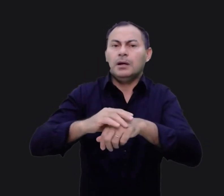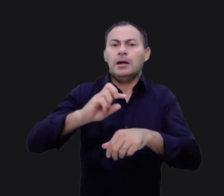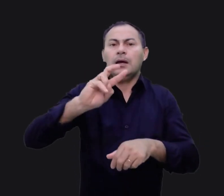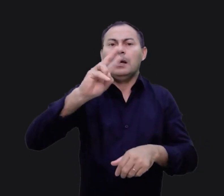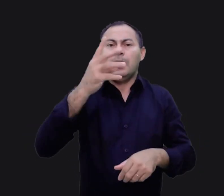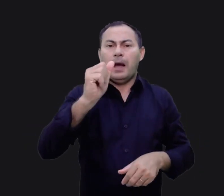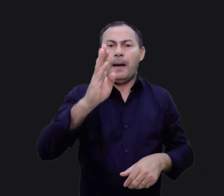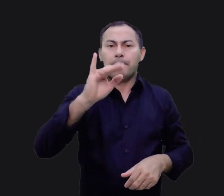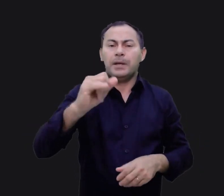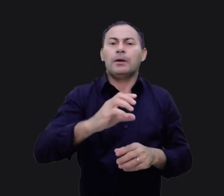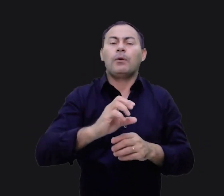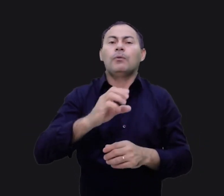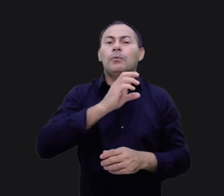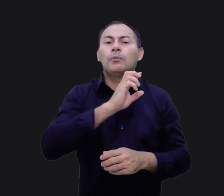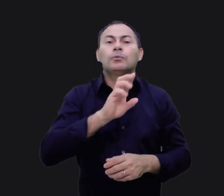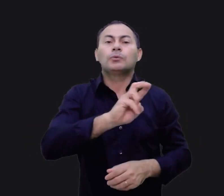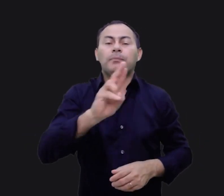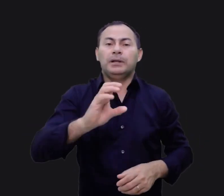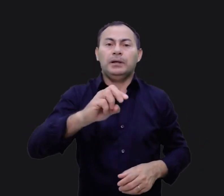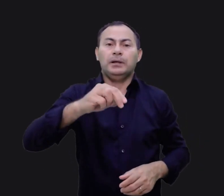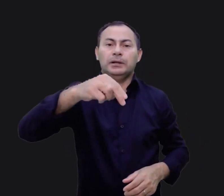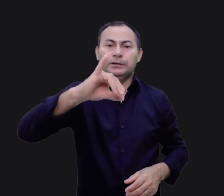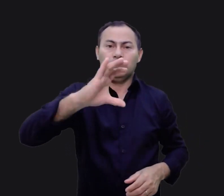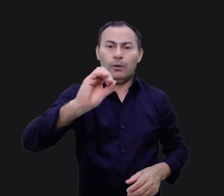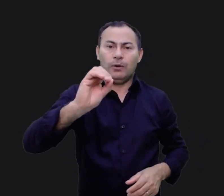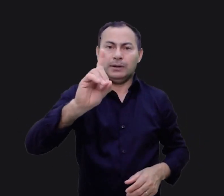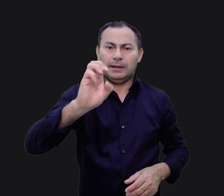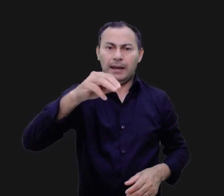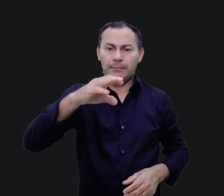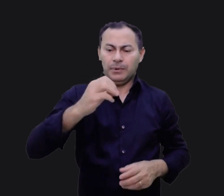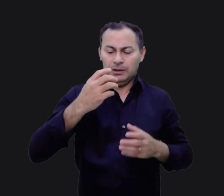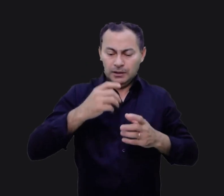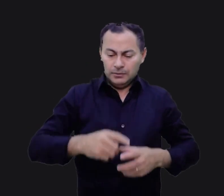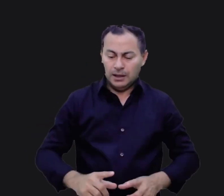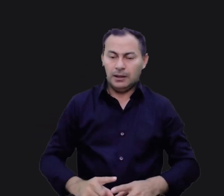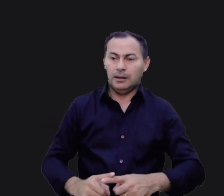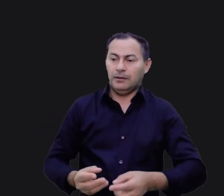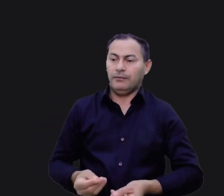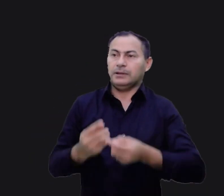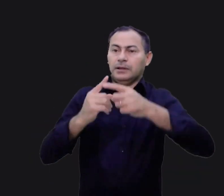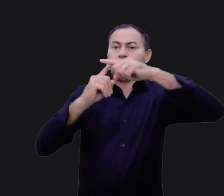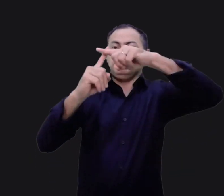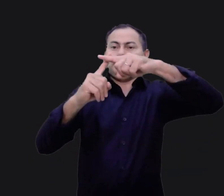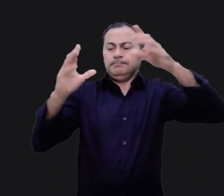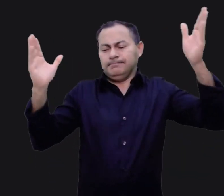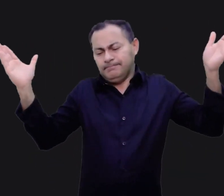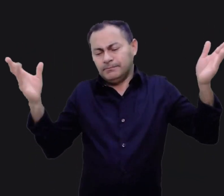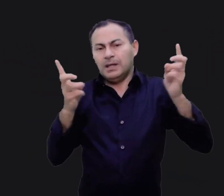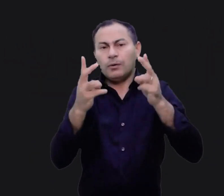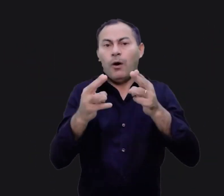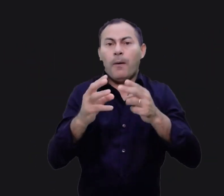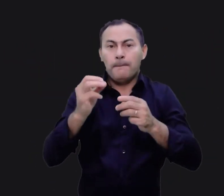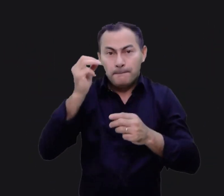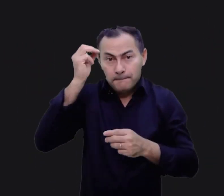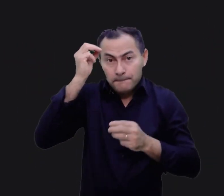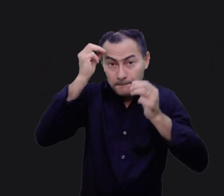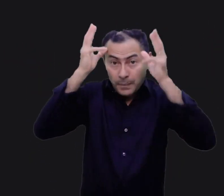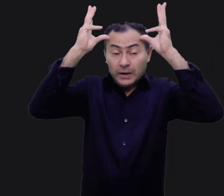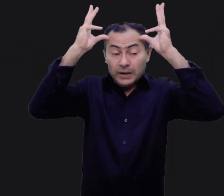com um rabi chamado Nicodemos para quem falou, eu tenho que ser levantado numa cruz. Assim como Moisés levantou aquela